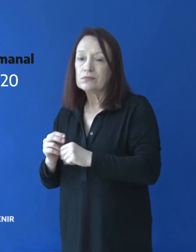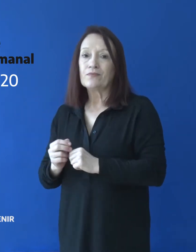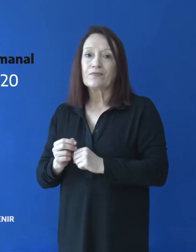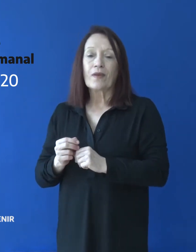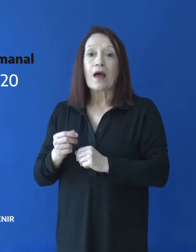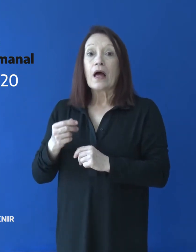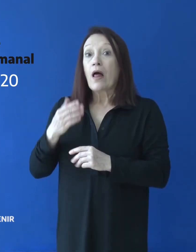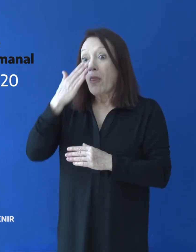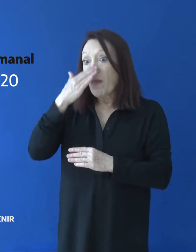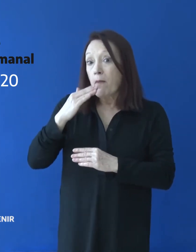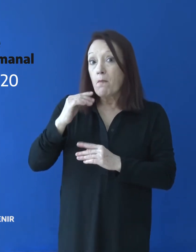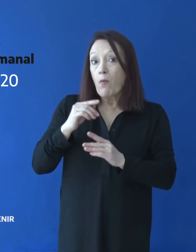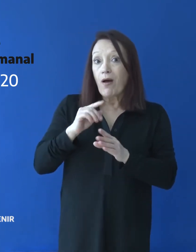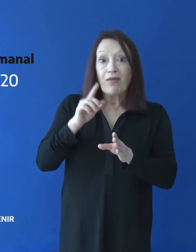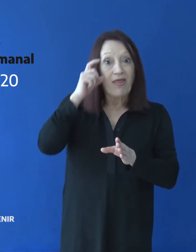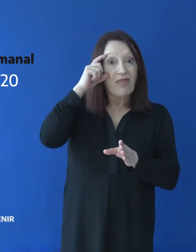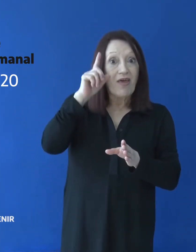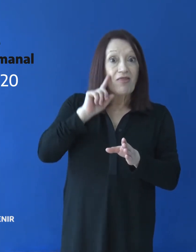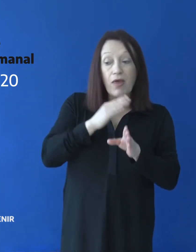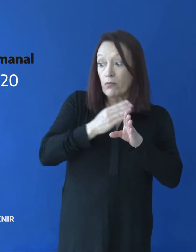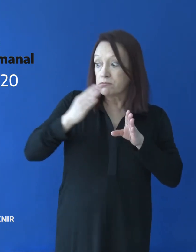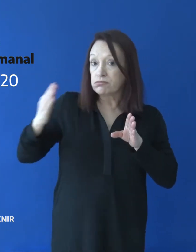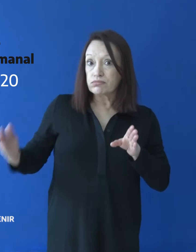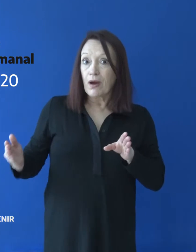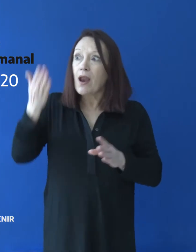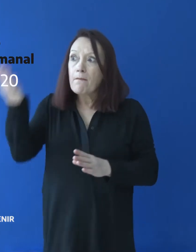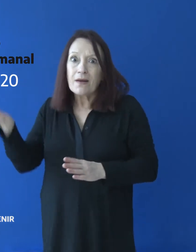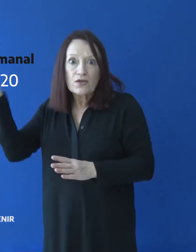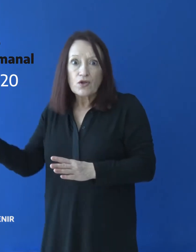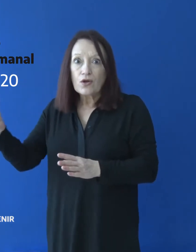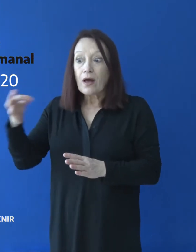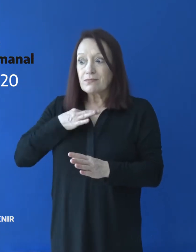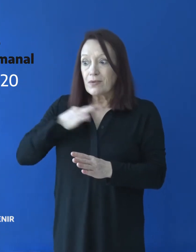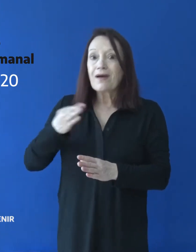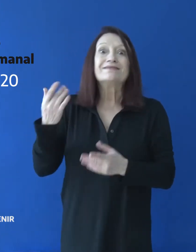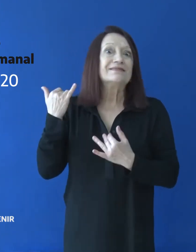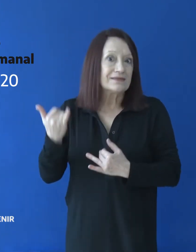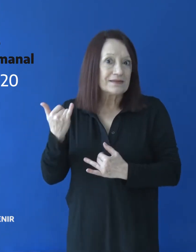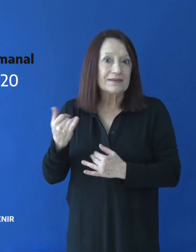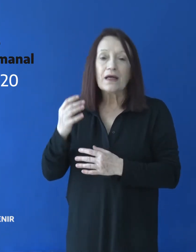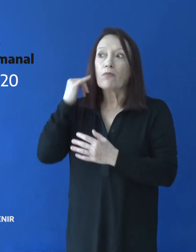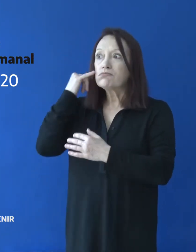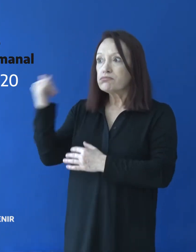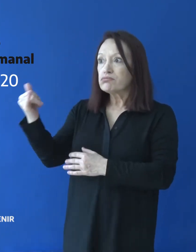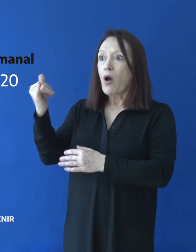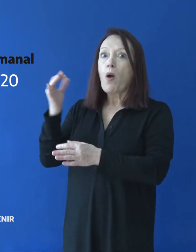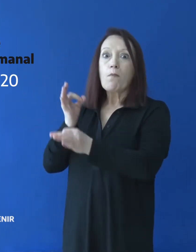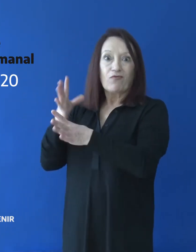A lo largo de 10 días, el paciente que es caso confirmado recibirá el llamado del médico o agente